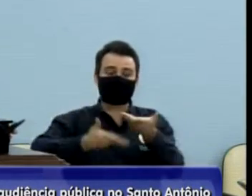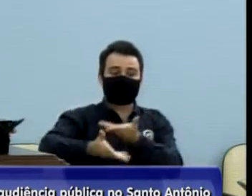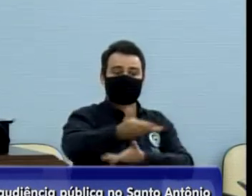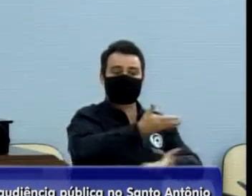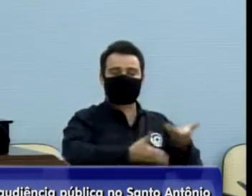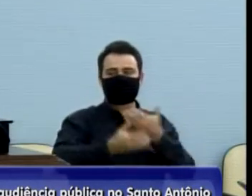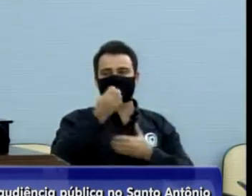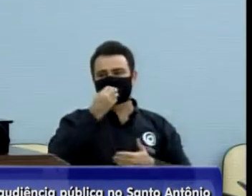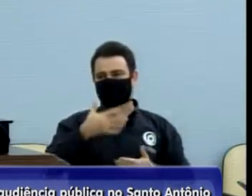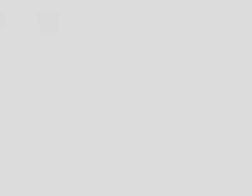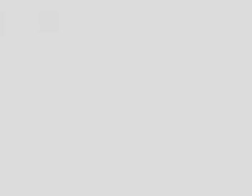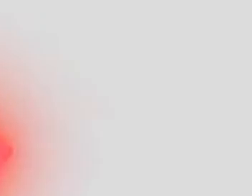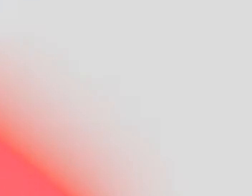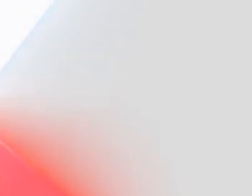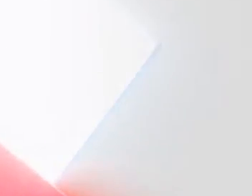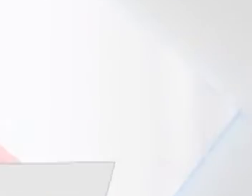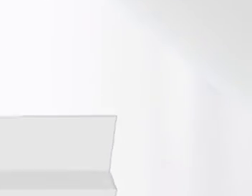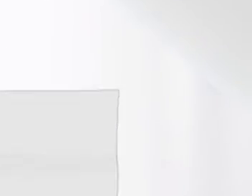Era isso, muito obrigado.